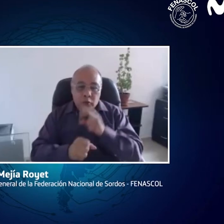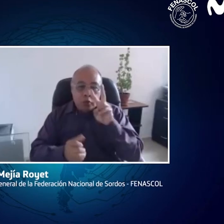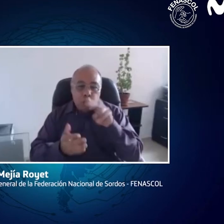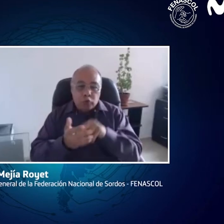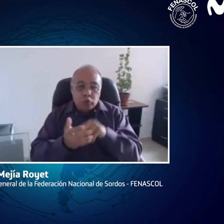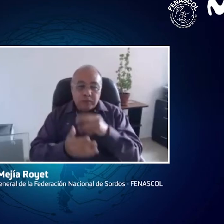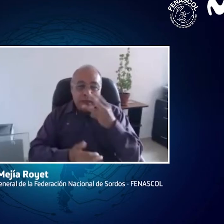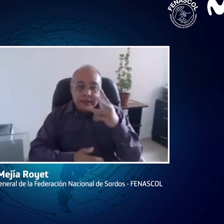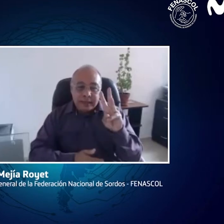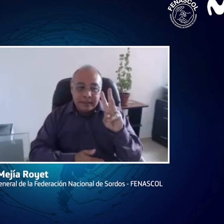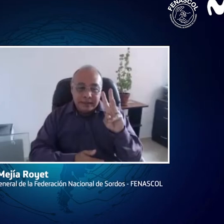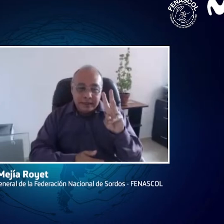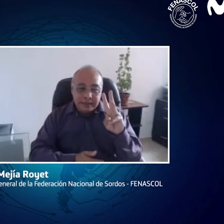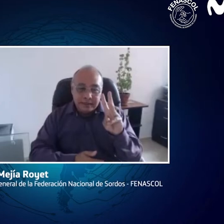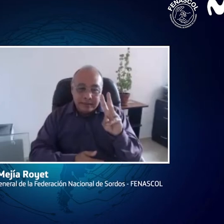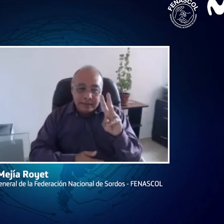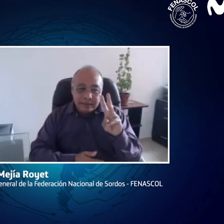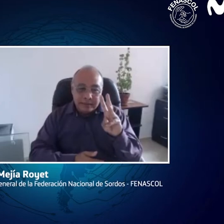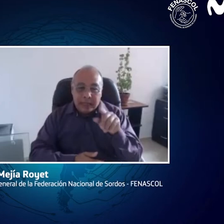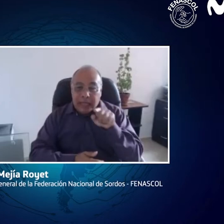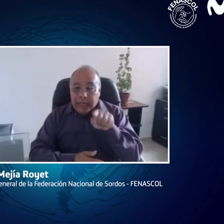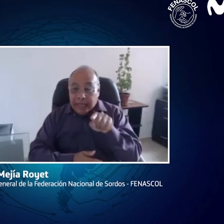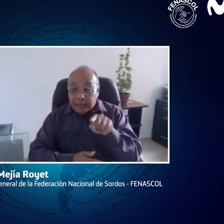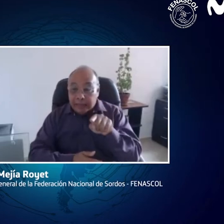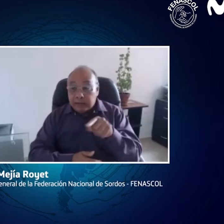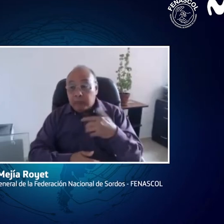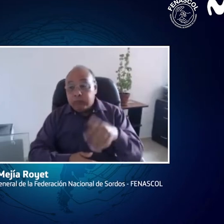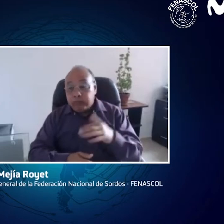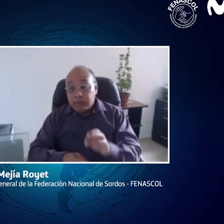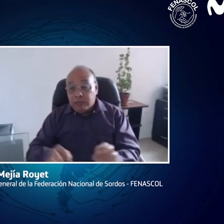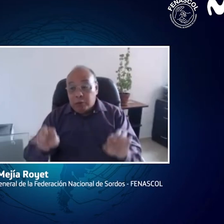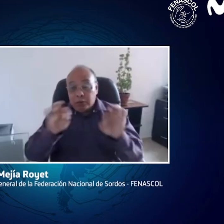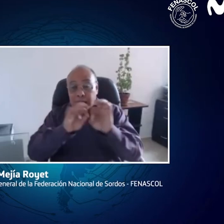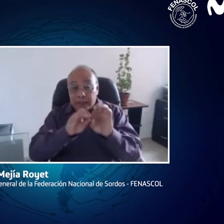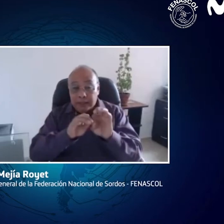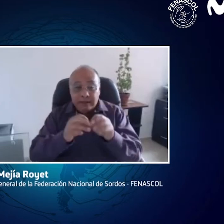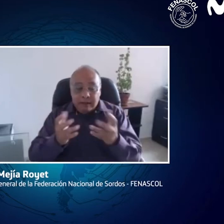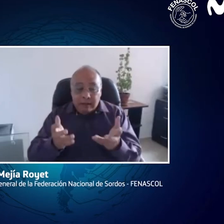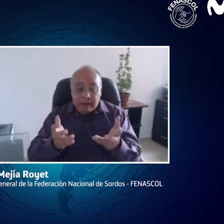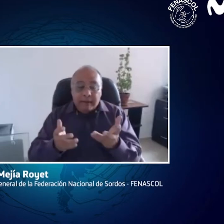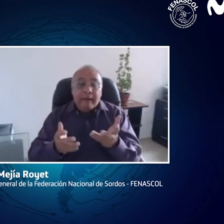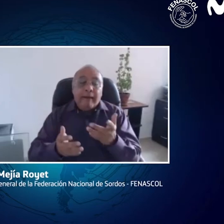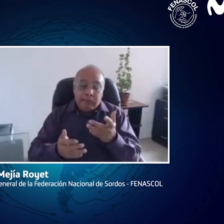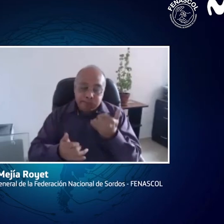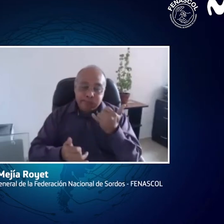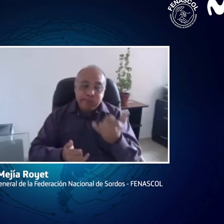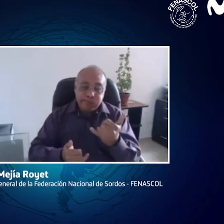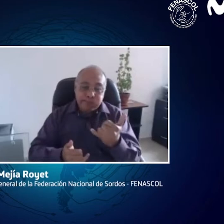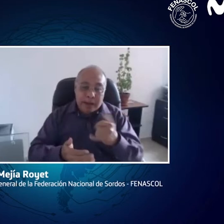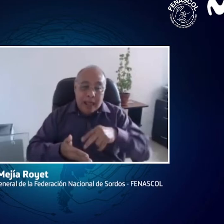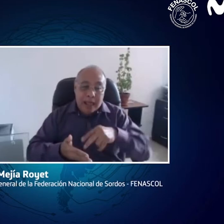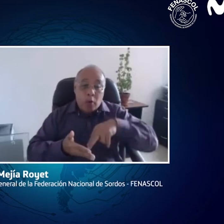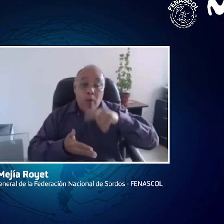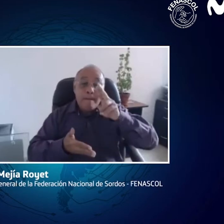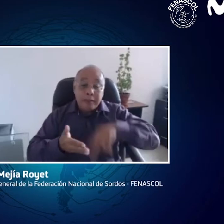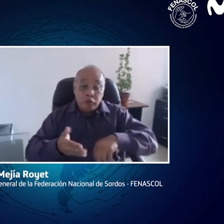que allí menciona, la ley del año 2013, creo que es importante este